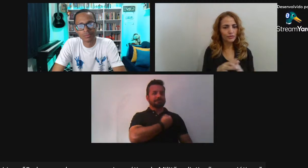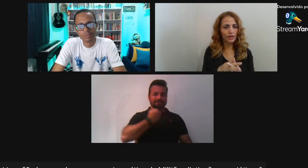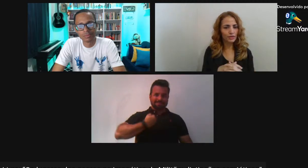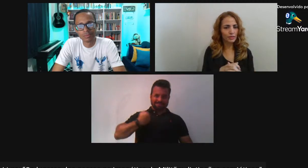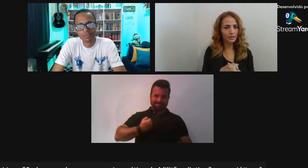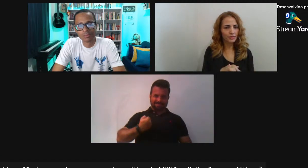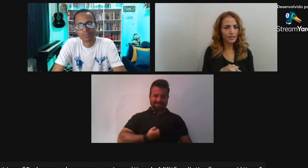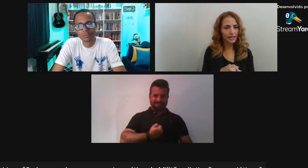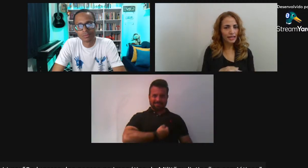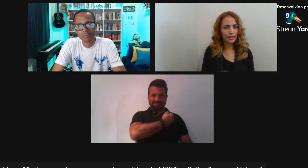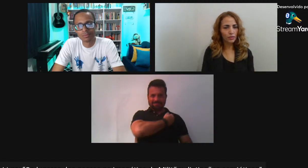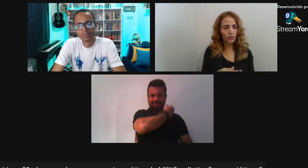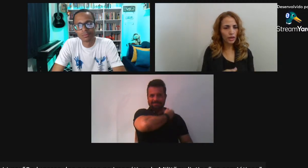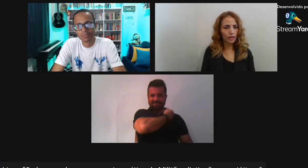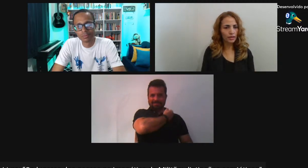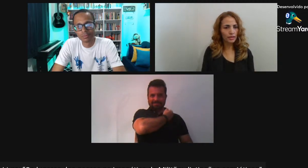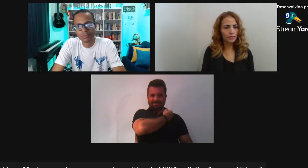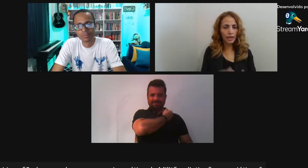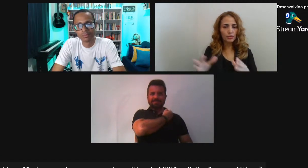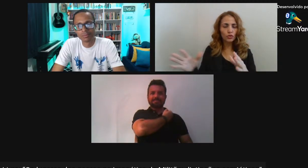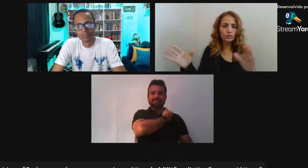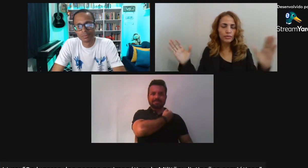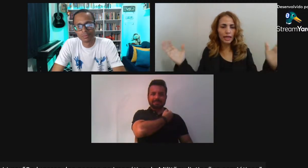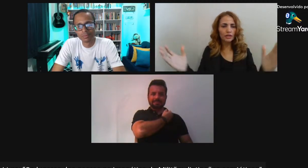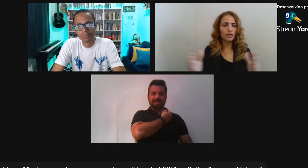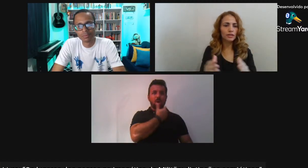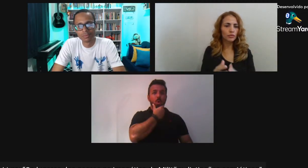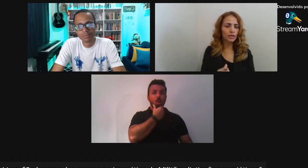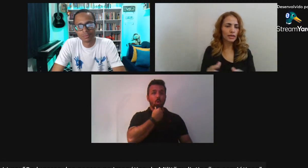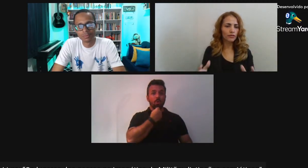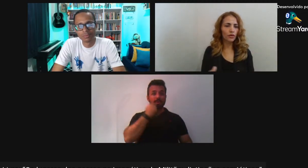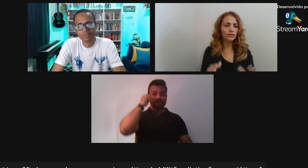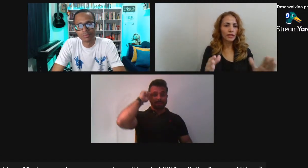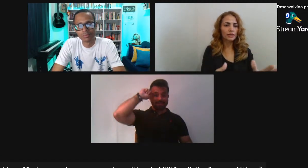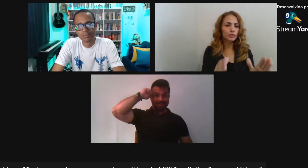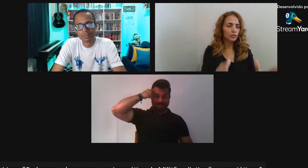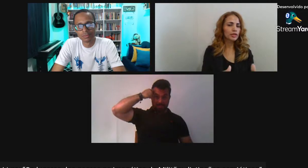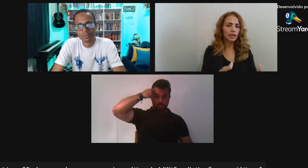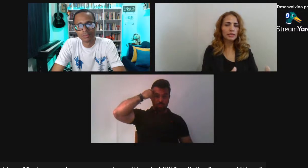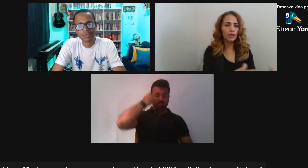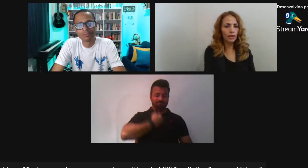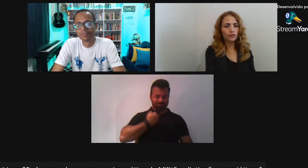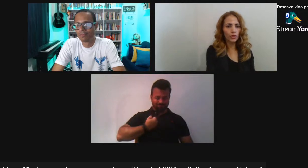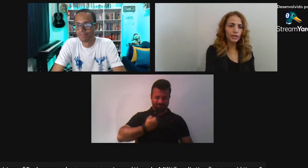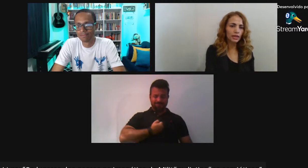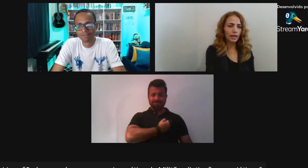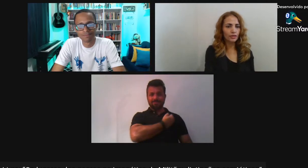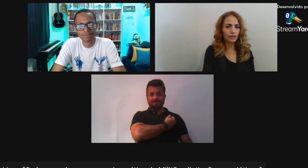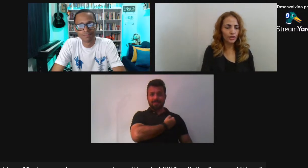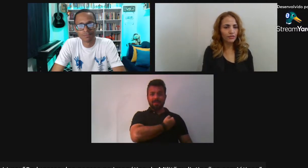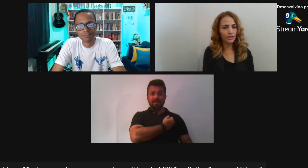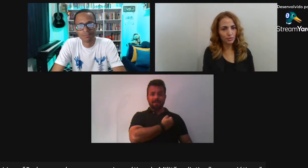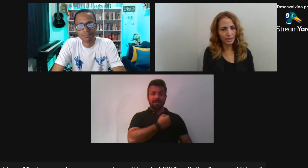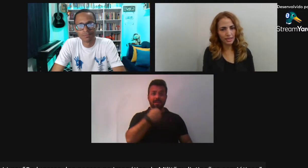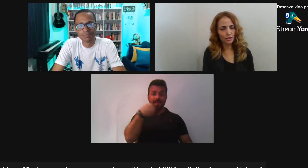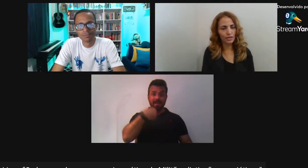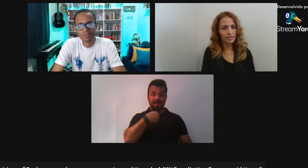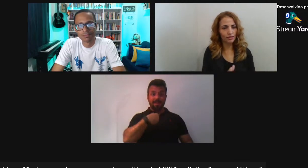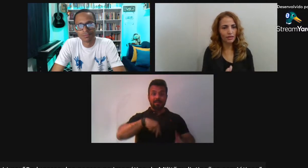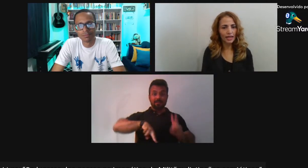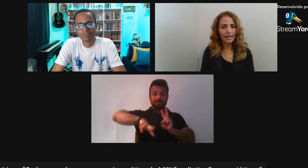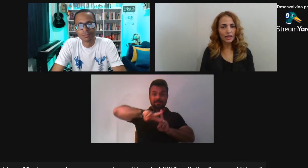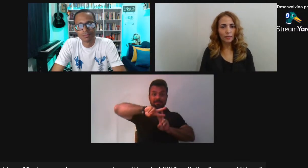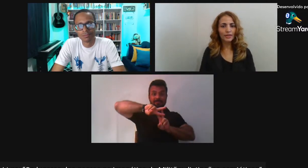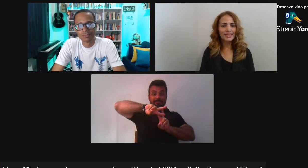sei se vocês ficaram sabendo Então, por quê? Mesmo com milhares de testemunhas Lá em volta Falando para os policiais Não, ele foi o atacado Ele foi a vítima Dessa